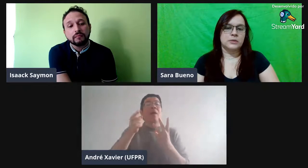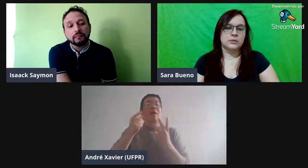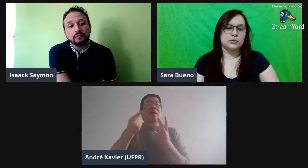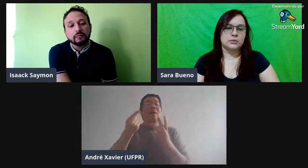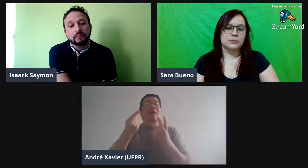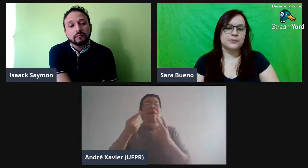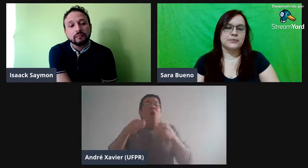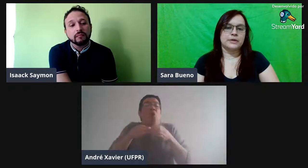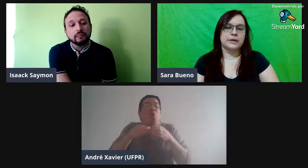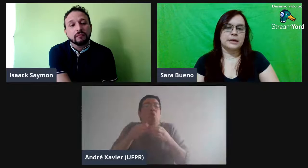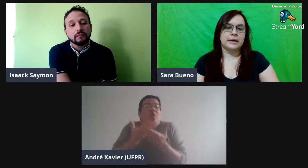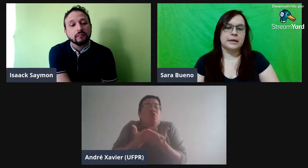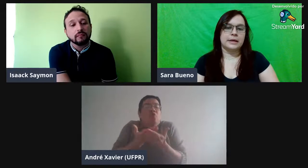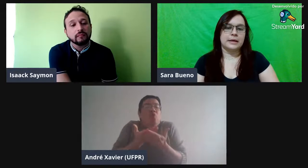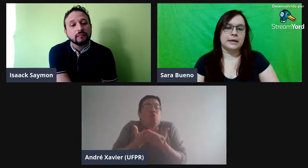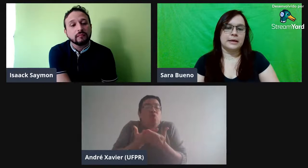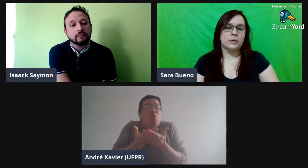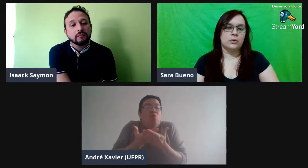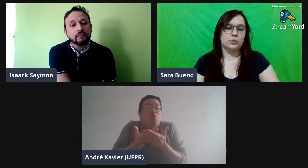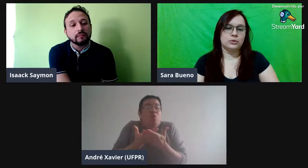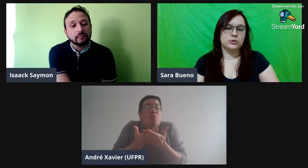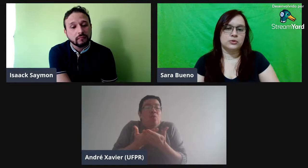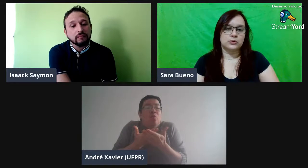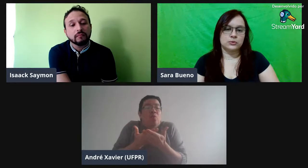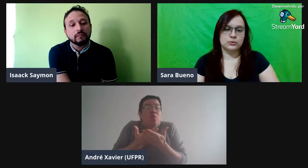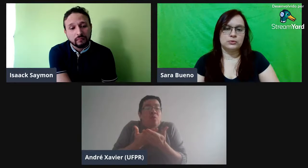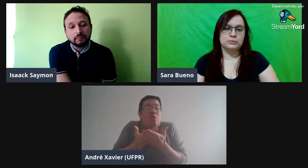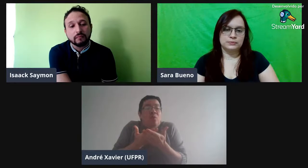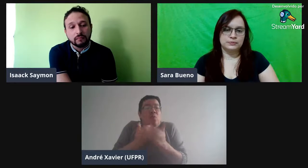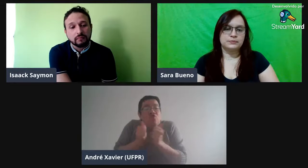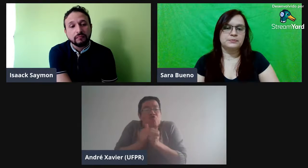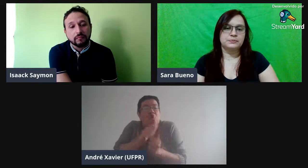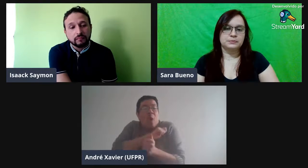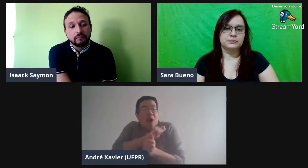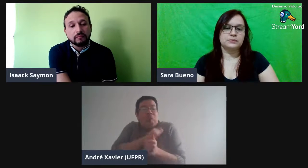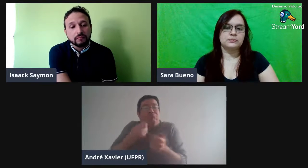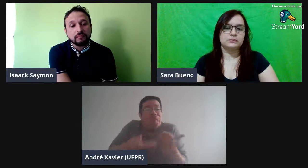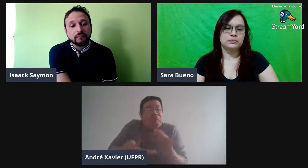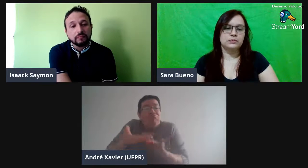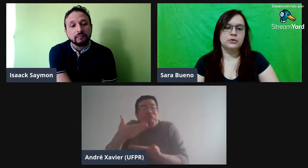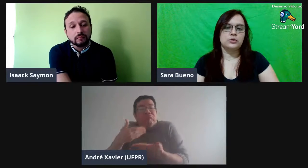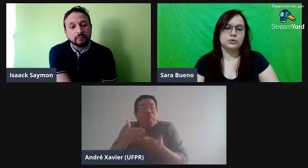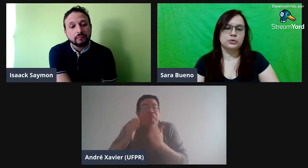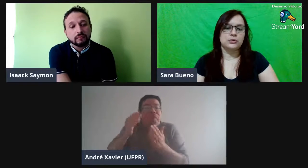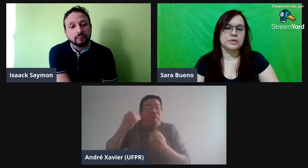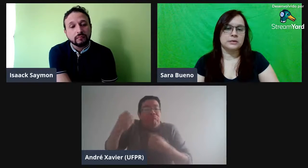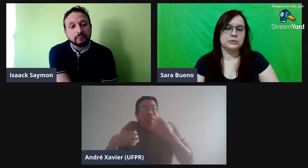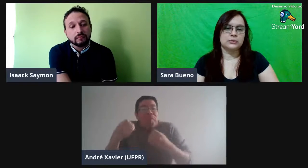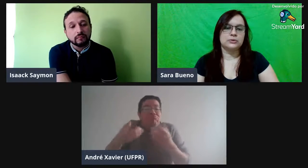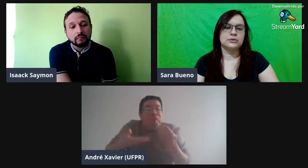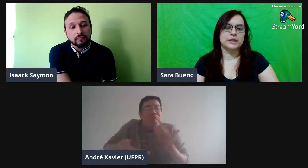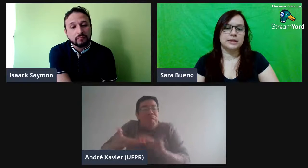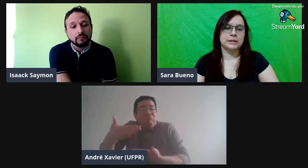segundo é um grupo de estudo, junto com os alunos ali,